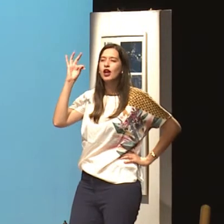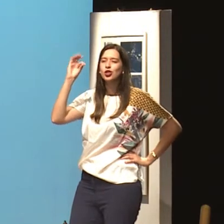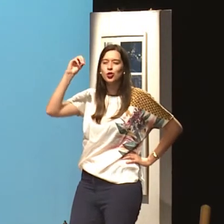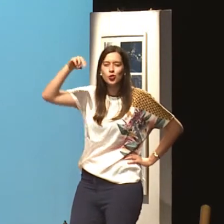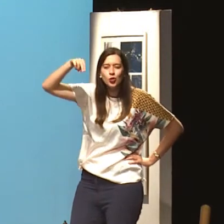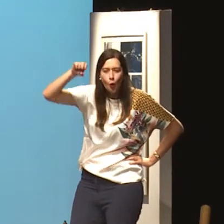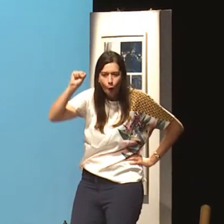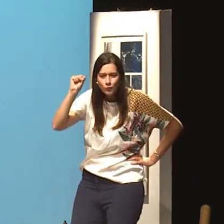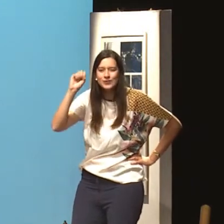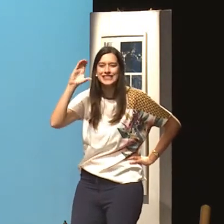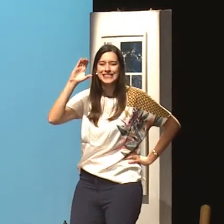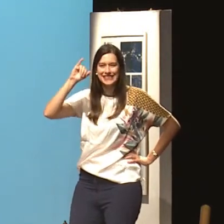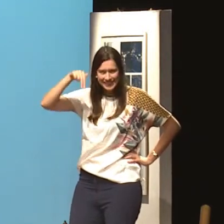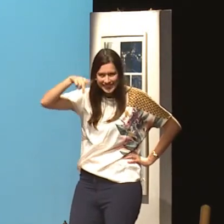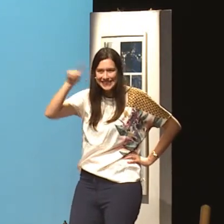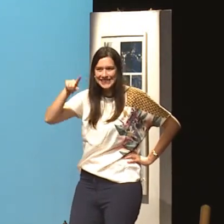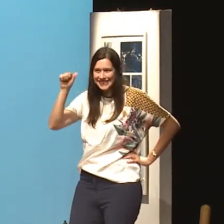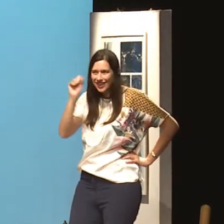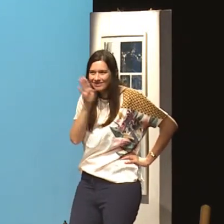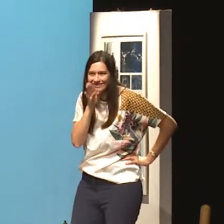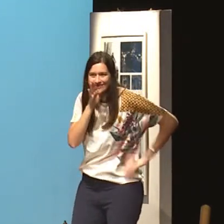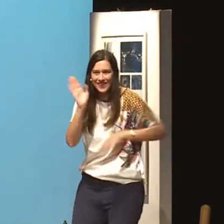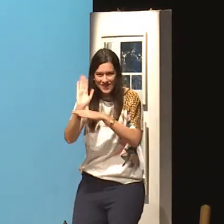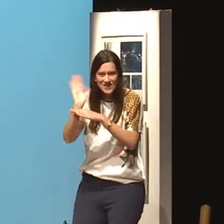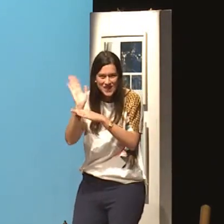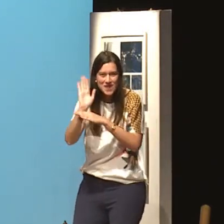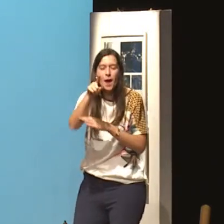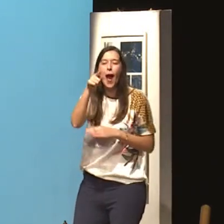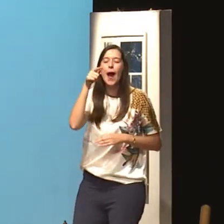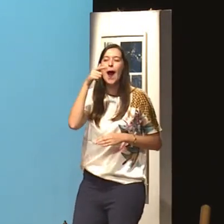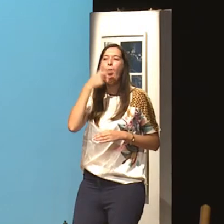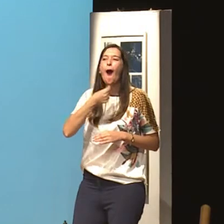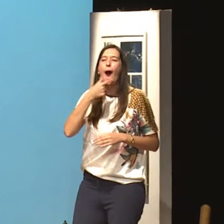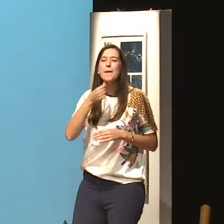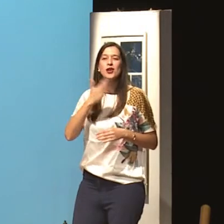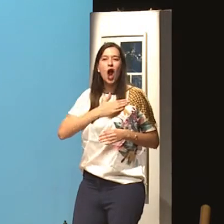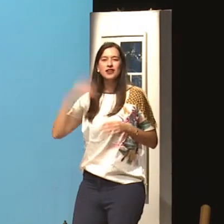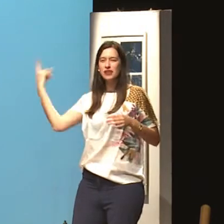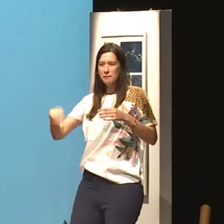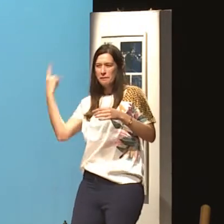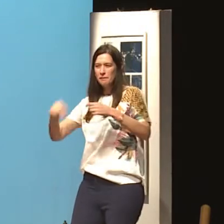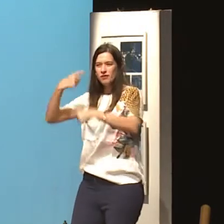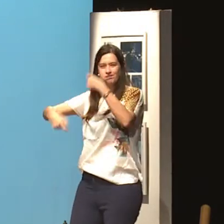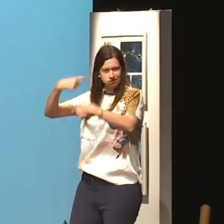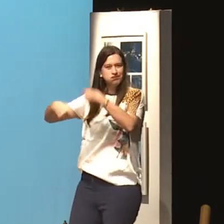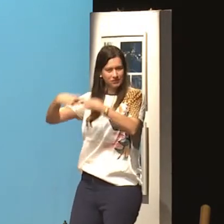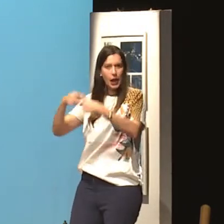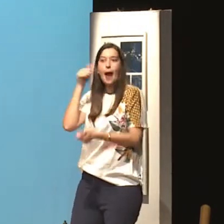o filme 50 Tons de Cinza. Vocês conhecem esse filme? O homem gosta, na história do